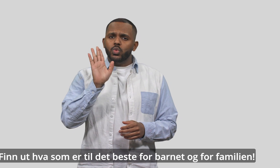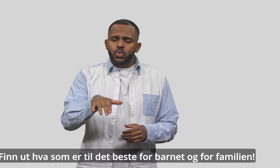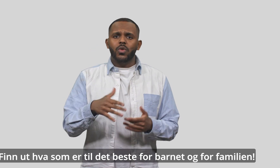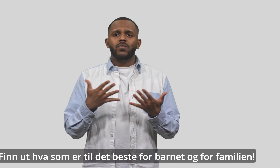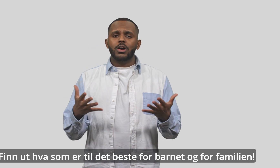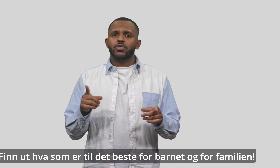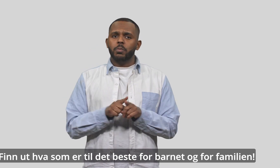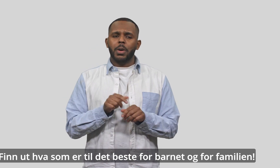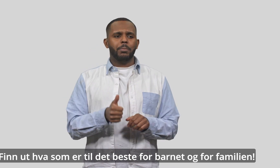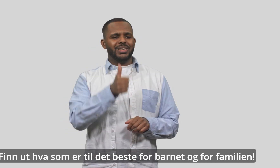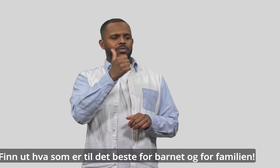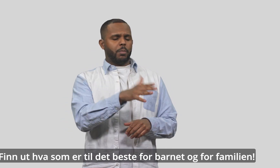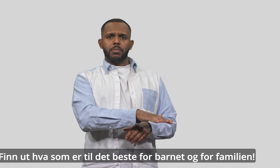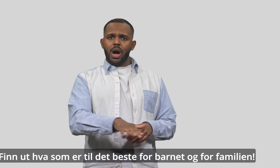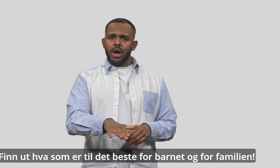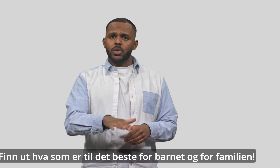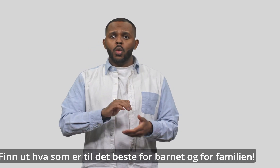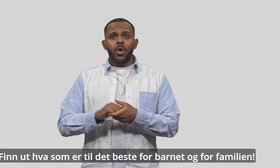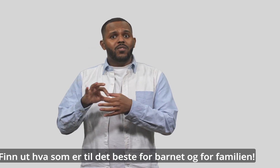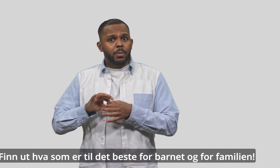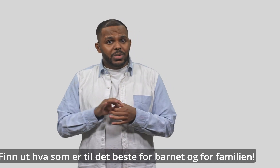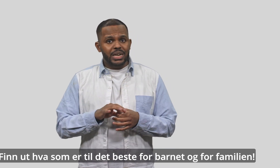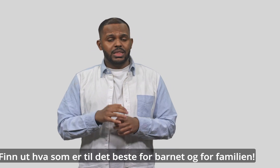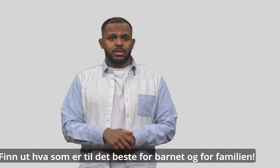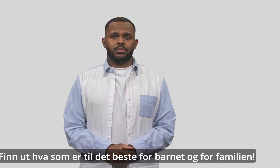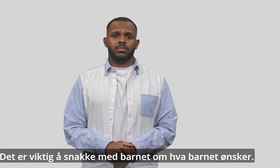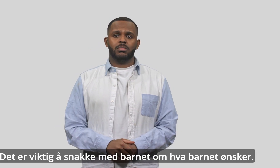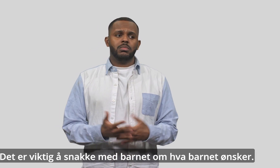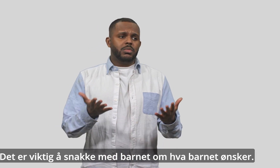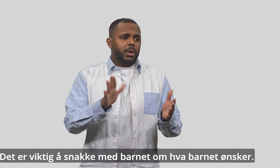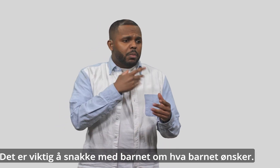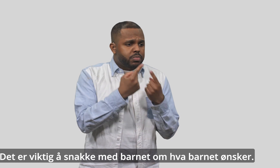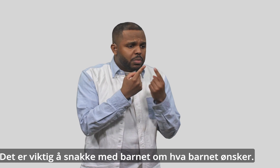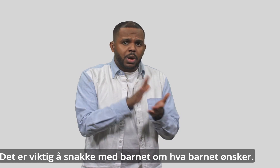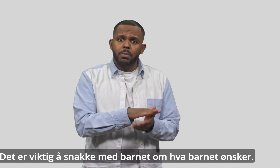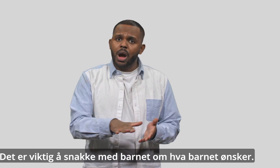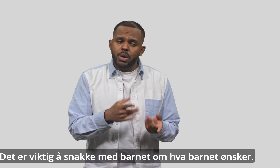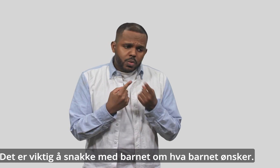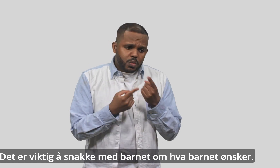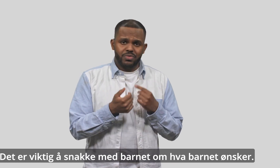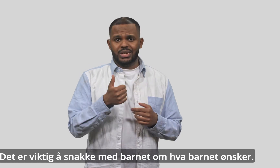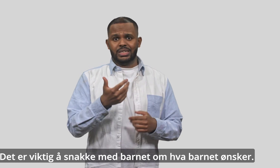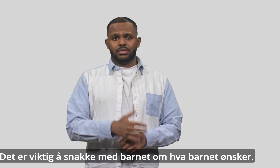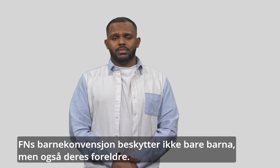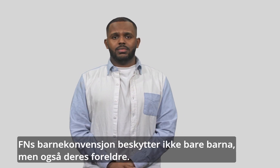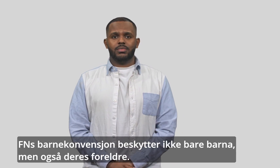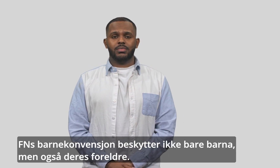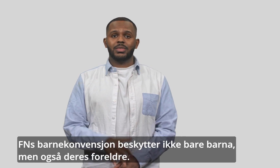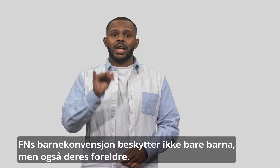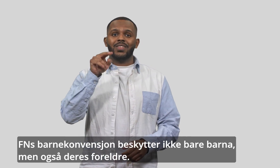hva som er det beste for barnet og for familien. 45. Viktig å snakke med barnet om hva barnet ønsker. 45. FNs